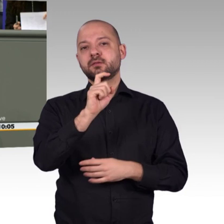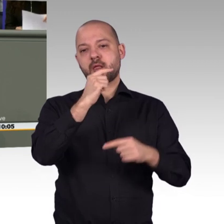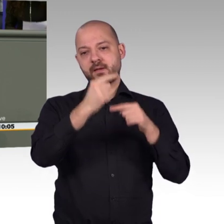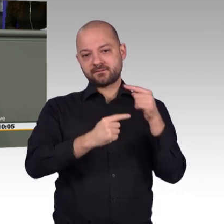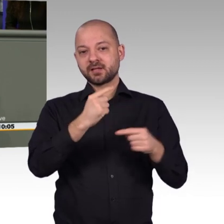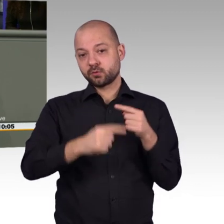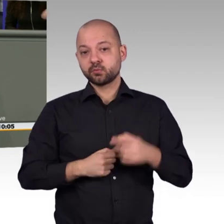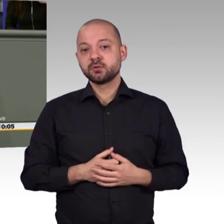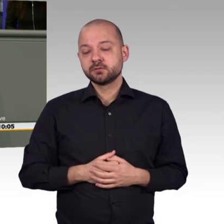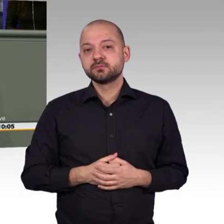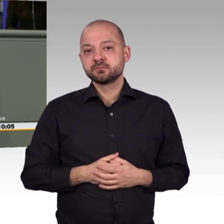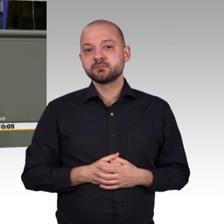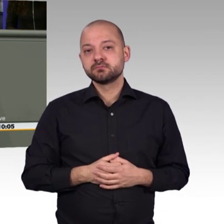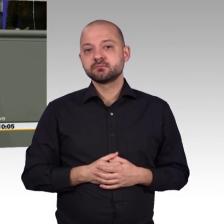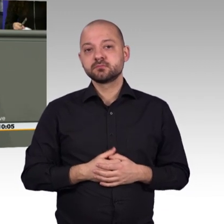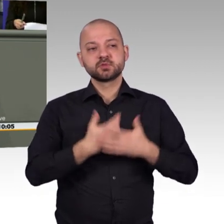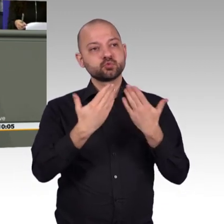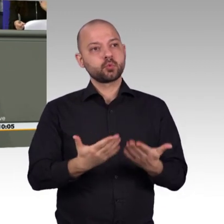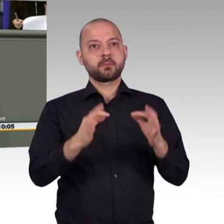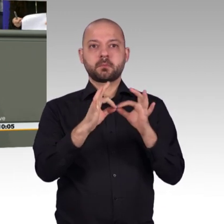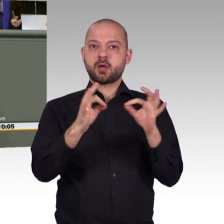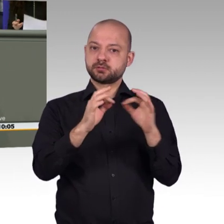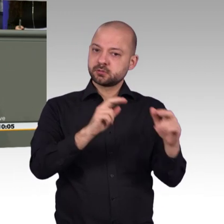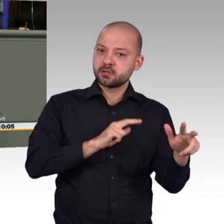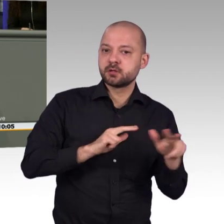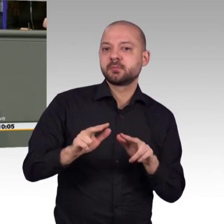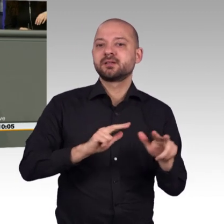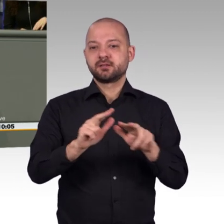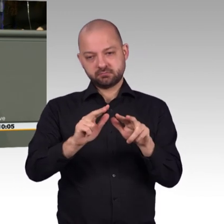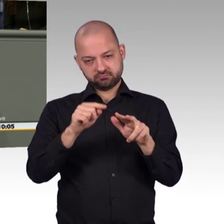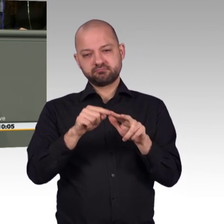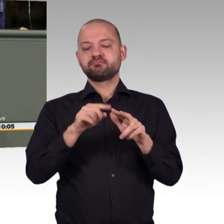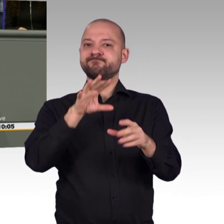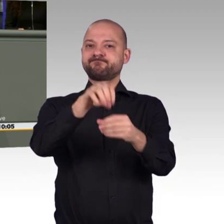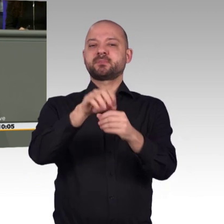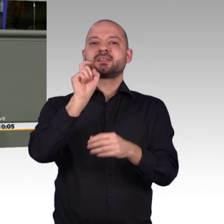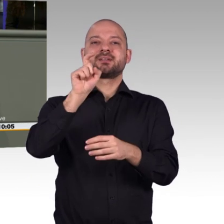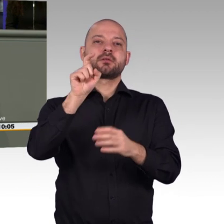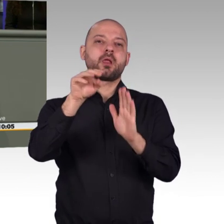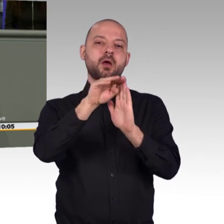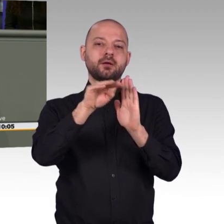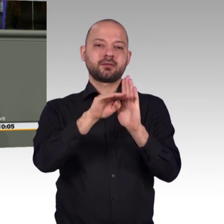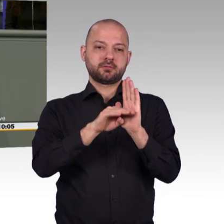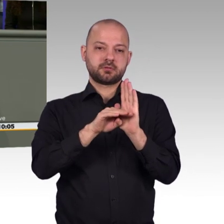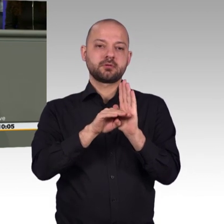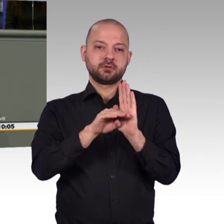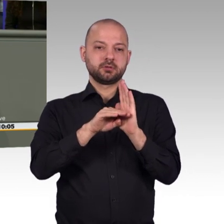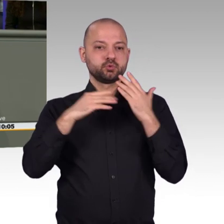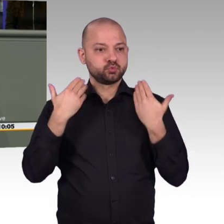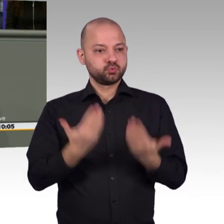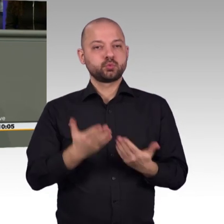Zusammenhalt möchte ich auf weniger föderale Streitigkeiten eingehen. Die Digitalisierung wartet nicht auf Deutschland und